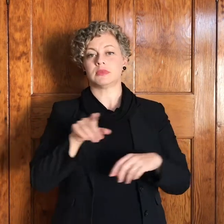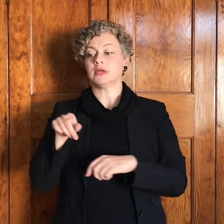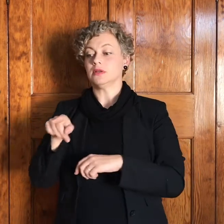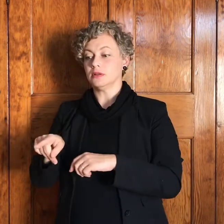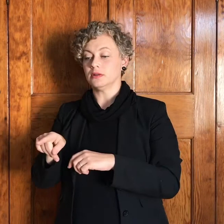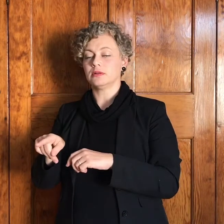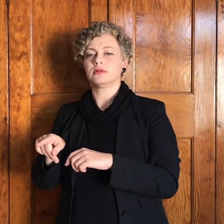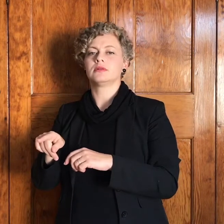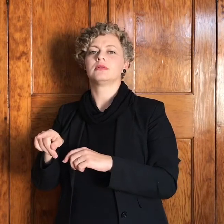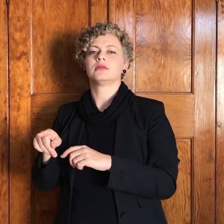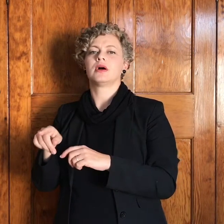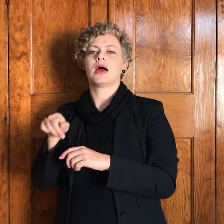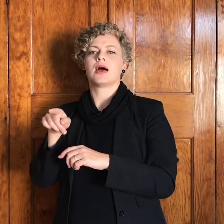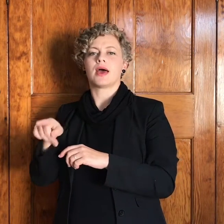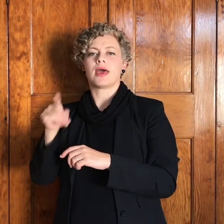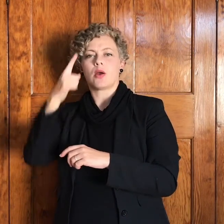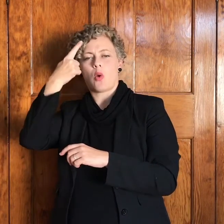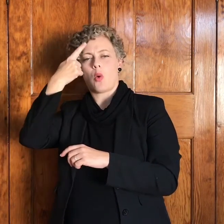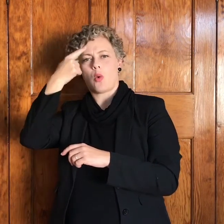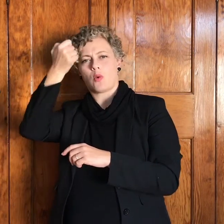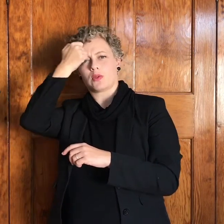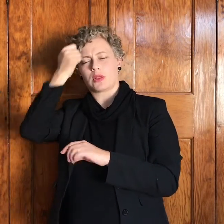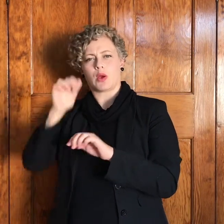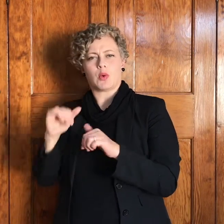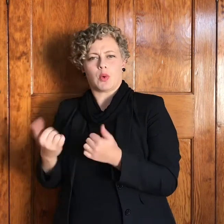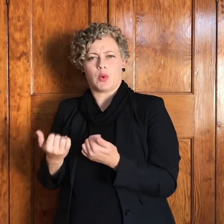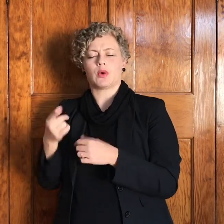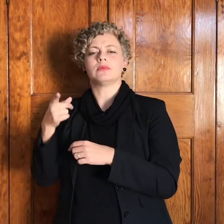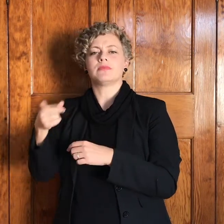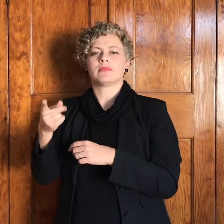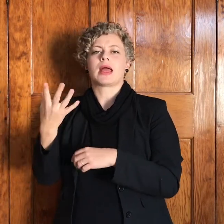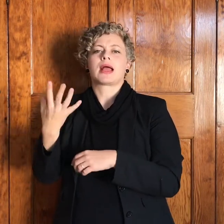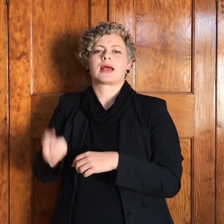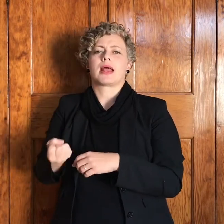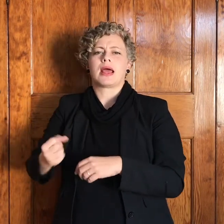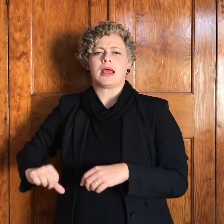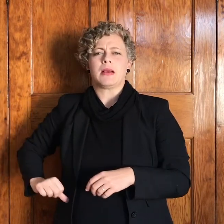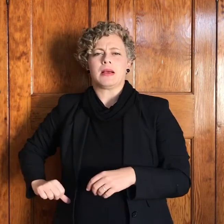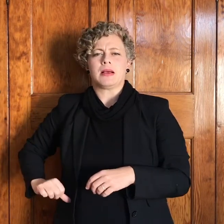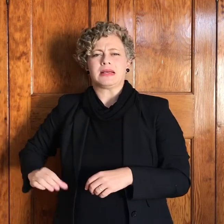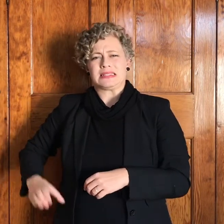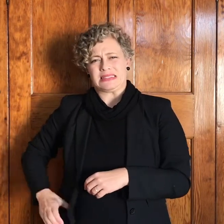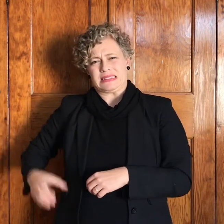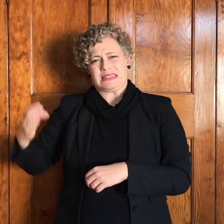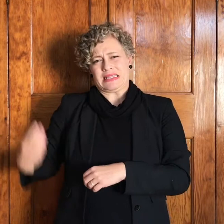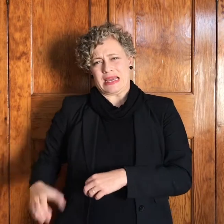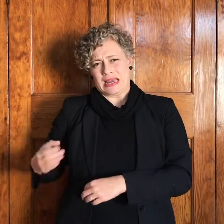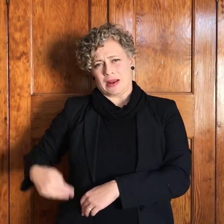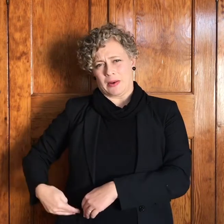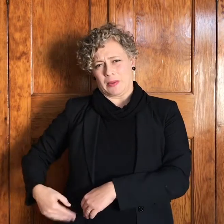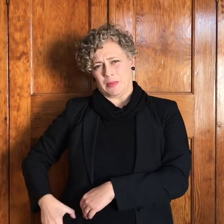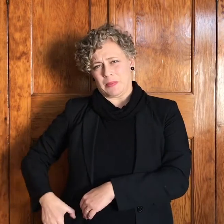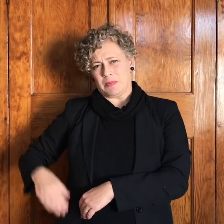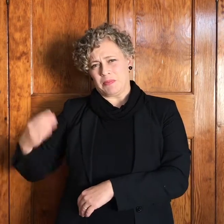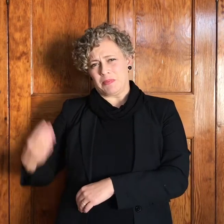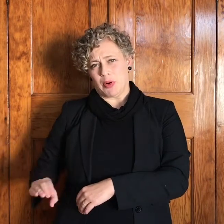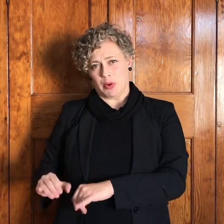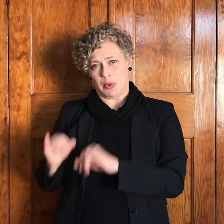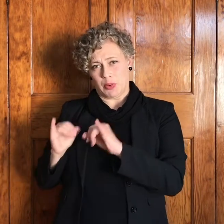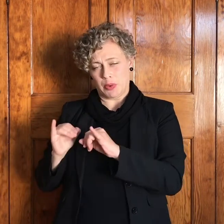en die besering het om vermoed ek herinner aan daarie ervaring kom ons lees nou